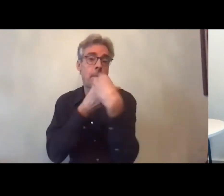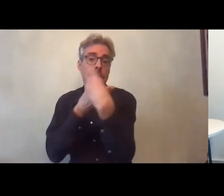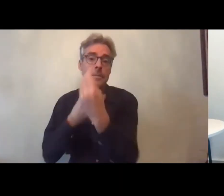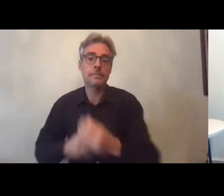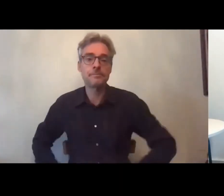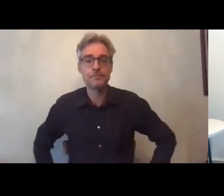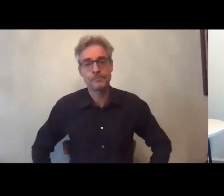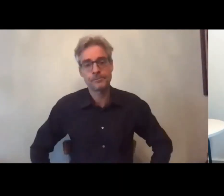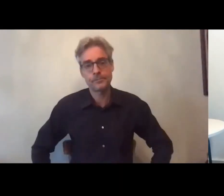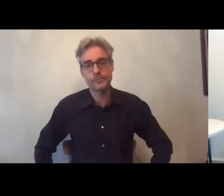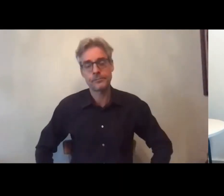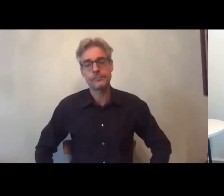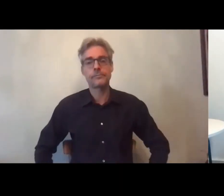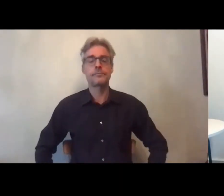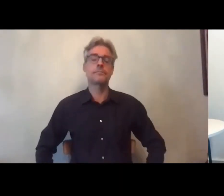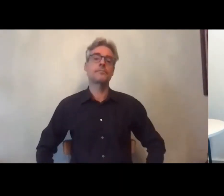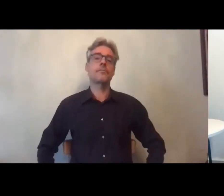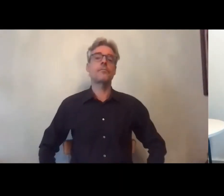instant